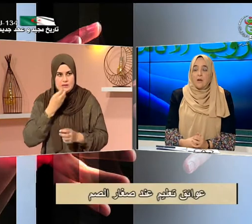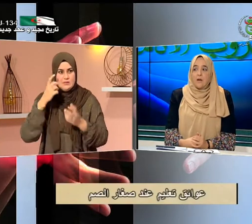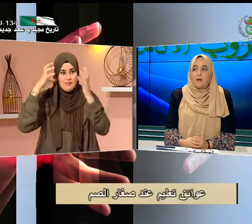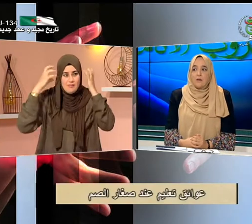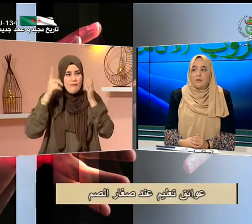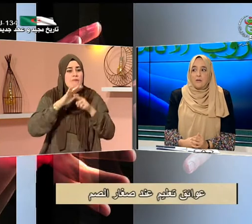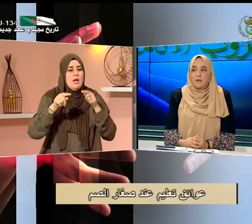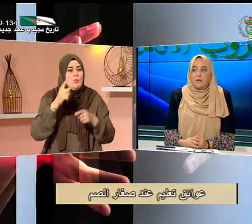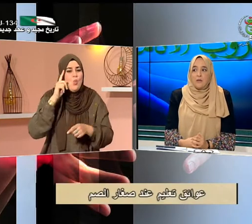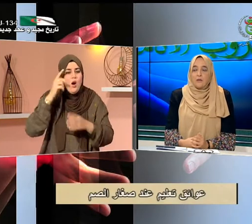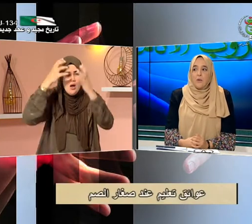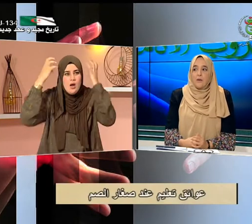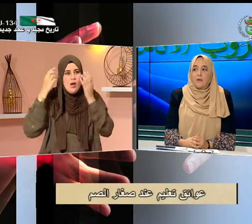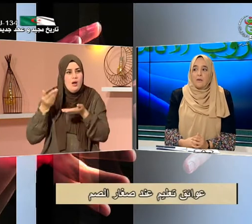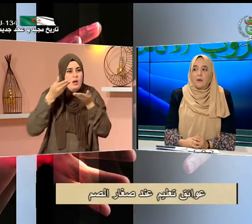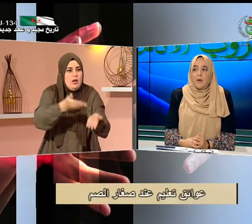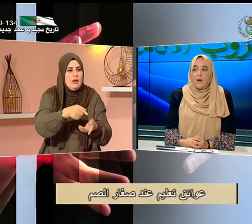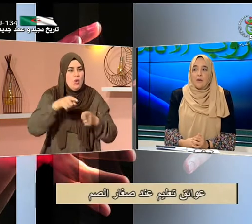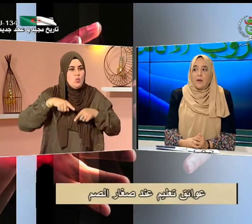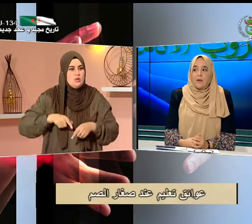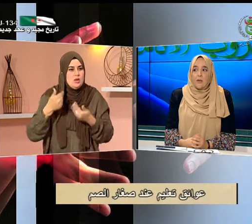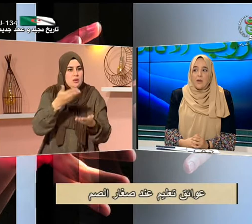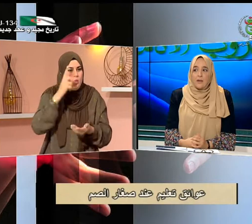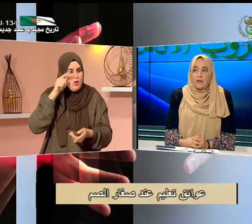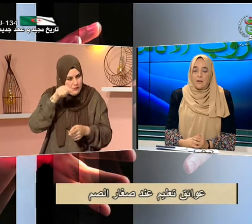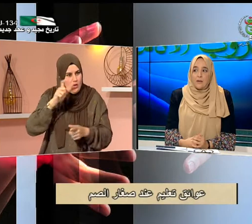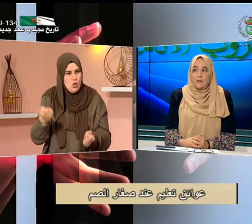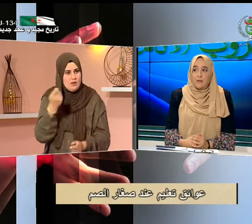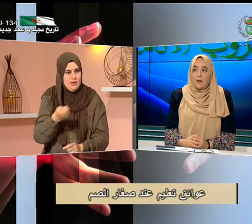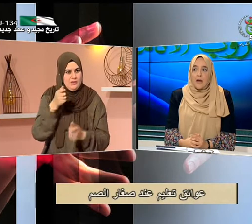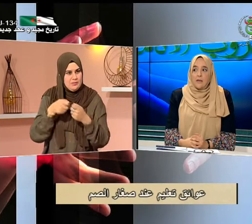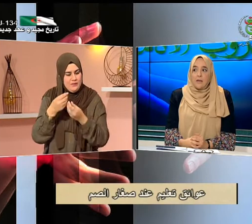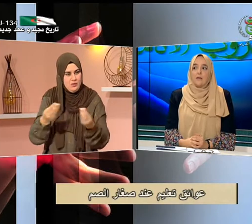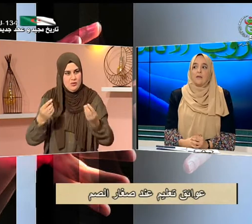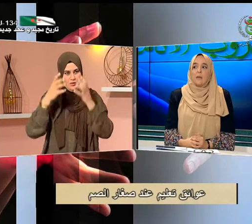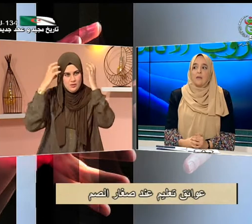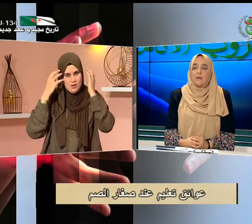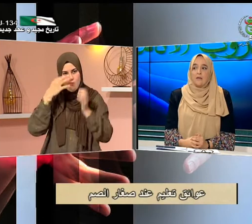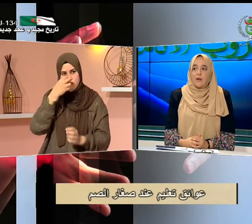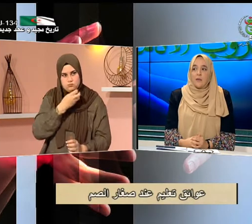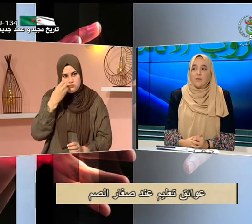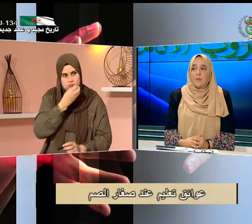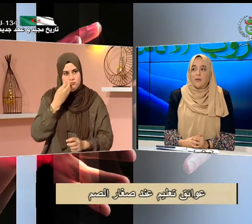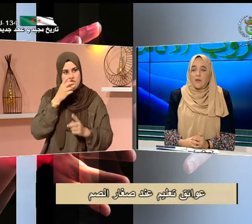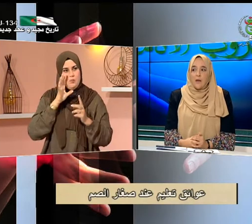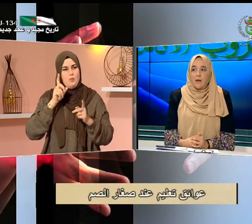حتى وإن كان هناك يعني آليات للتعليم كالسماعة